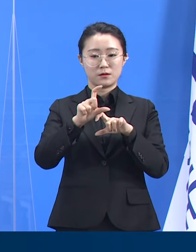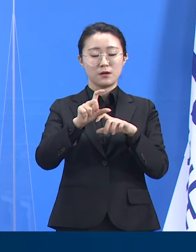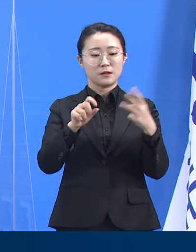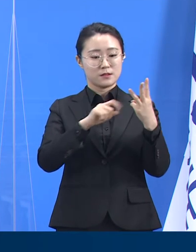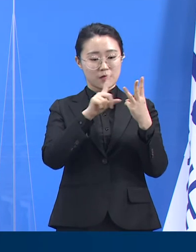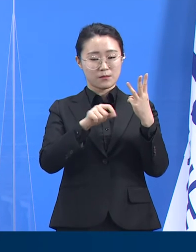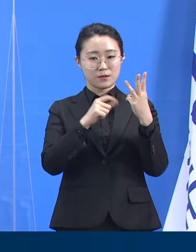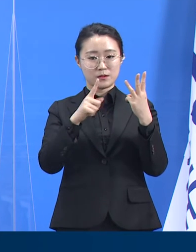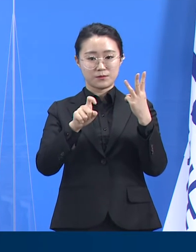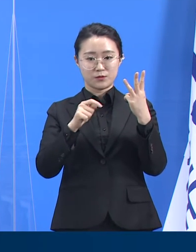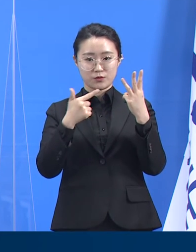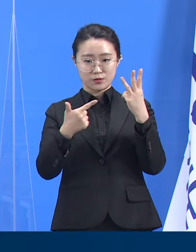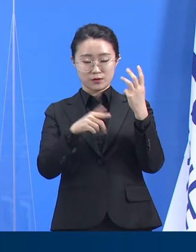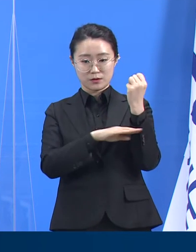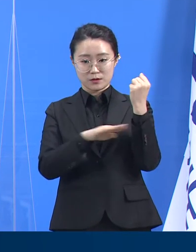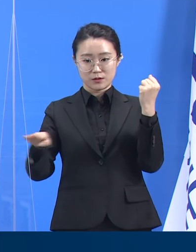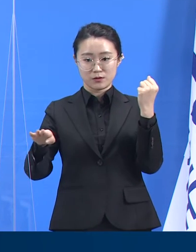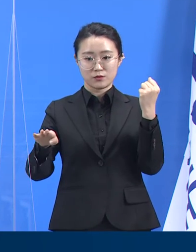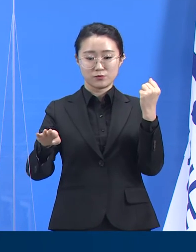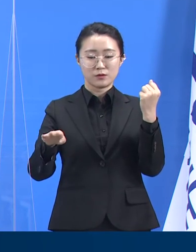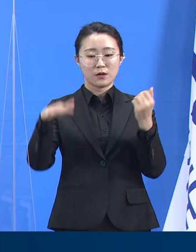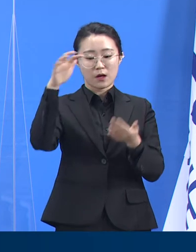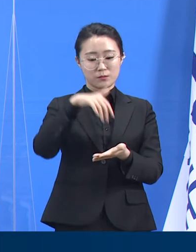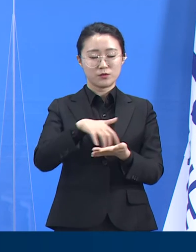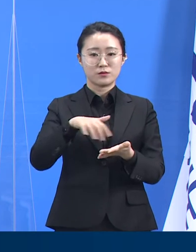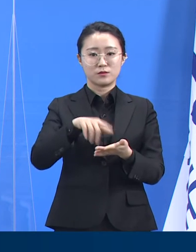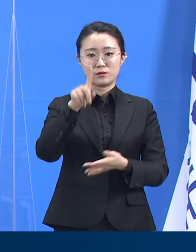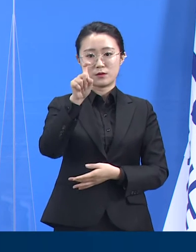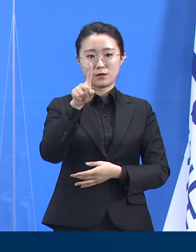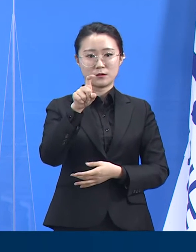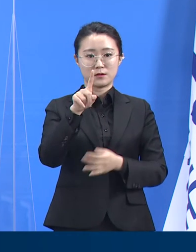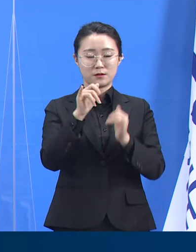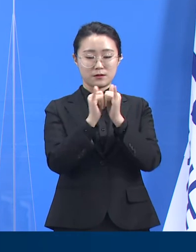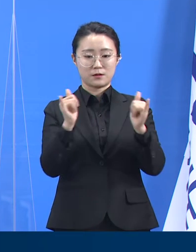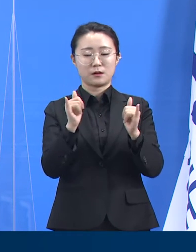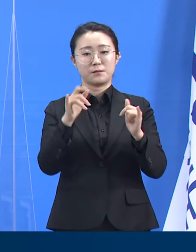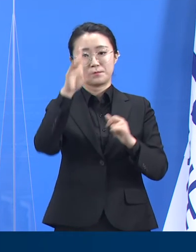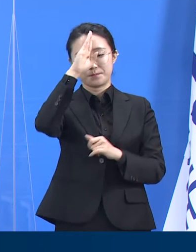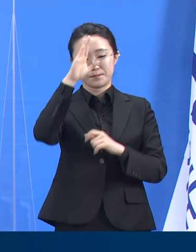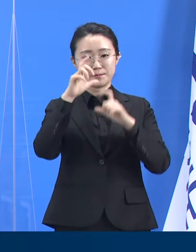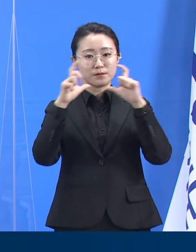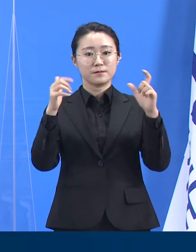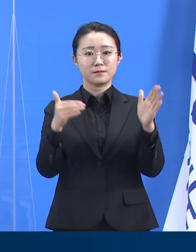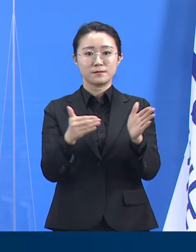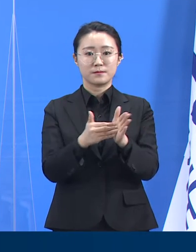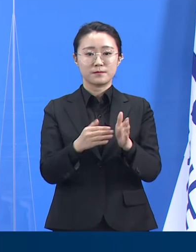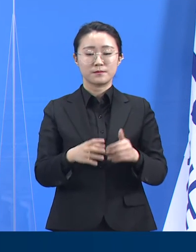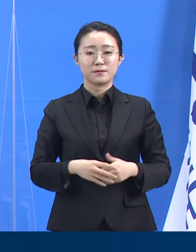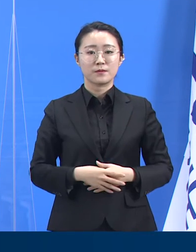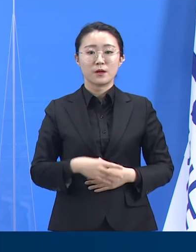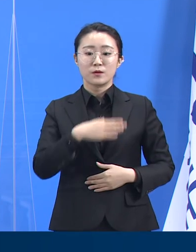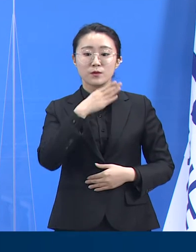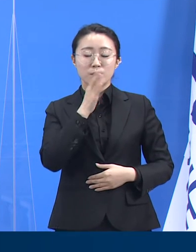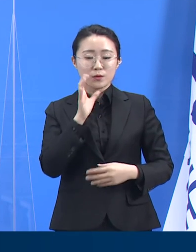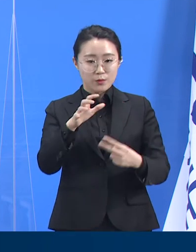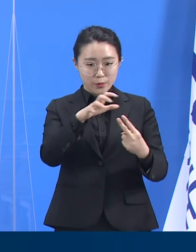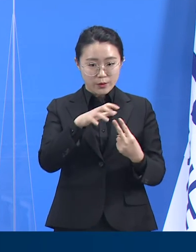누적 확진자는 11명으로 확인되었습니다. 해당 시설은 노인 요양시설과